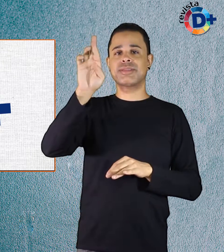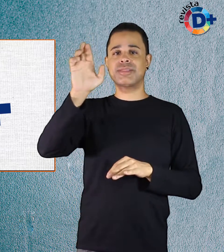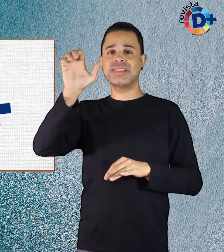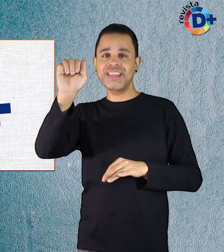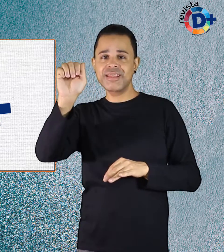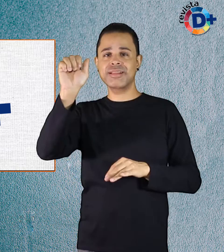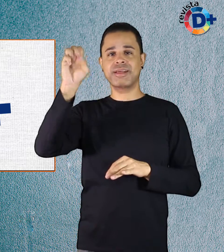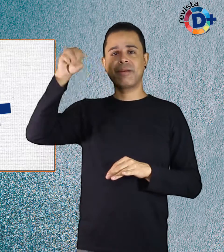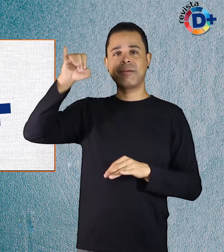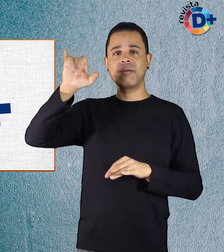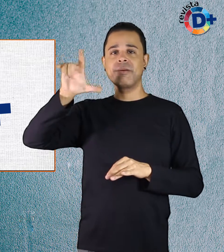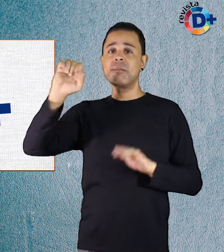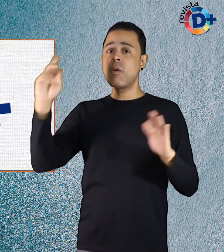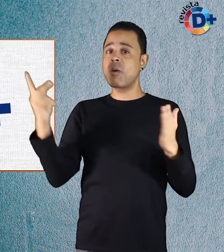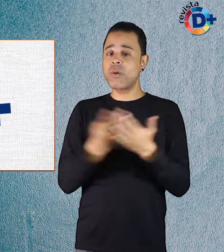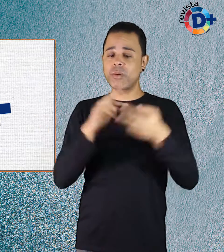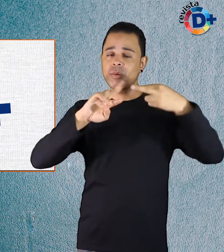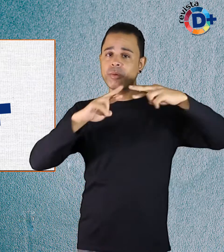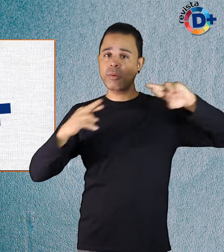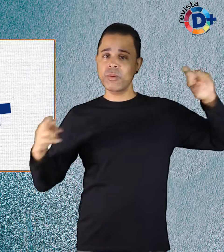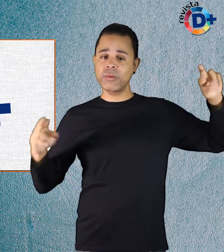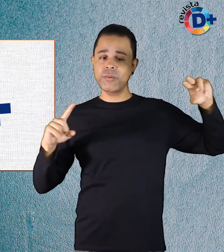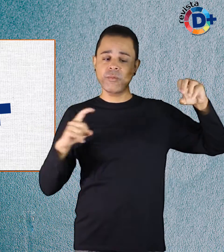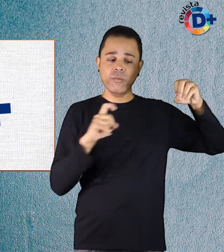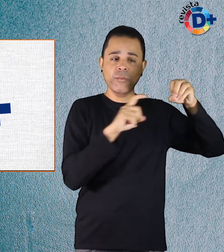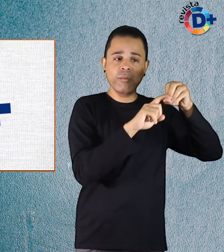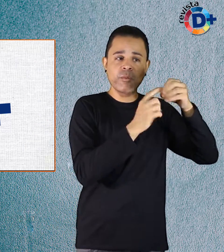que ocorre por falha na formação embrionária.